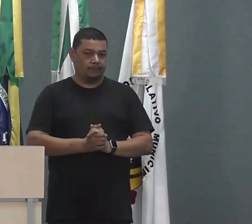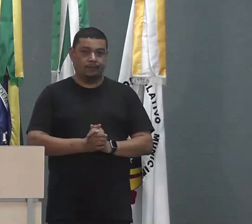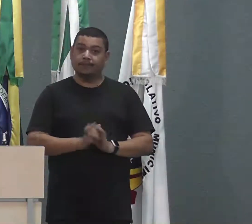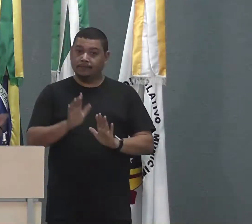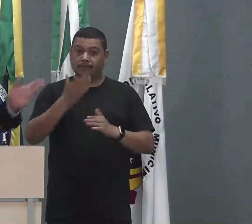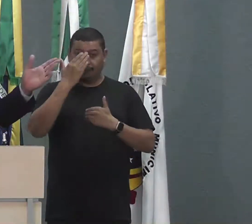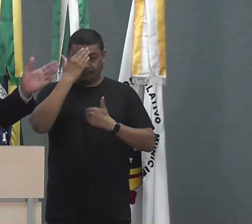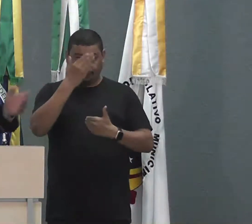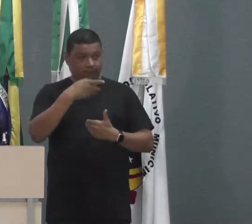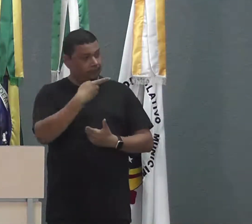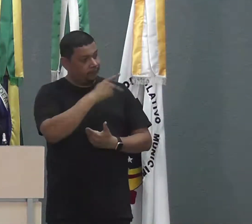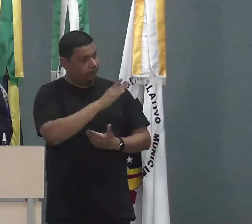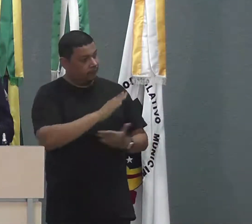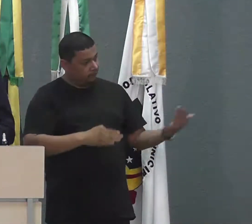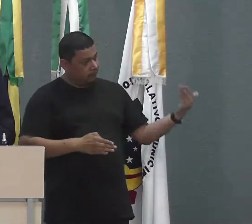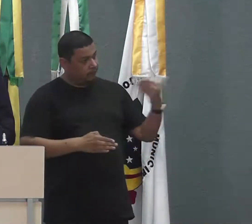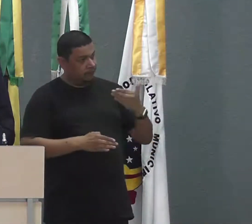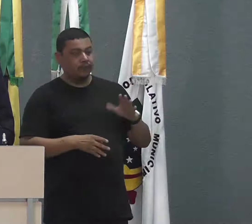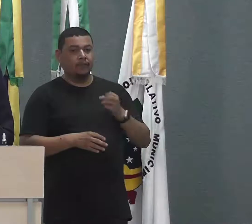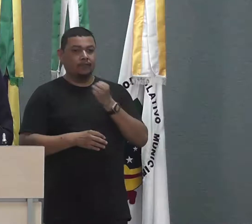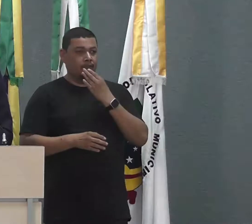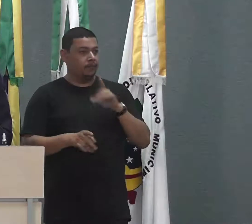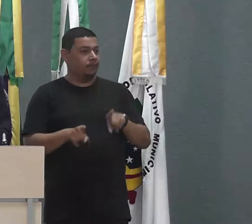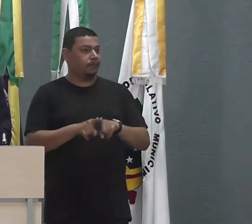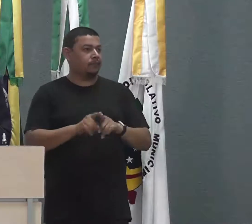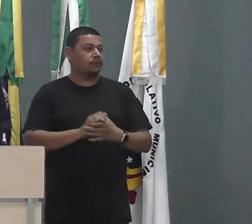agradecer a presença da vossa excelência lá no Riozinho,